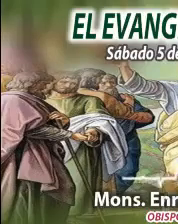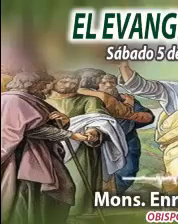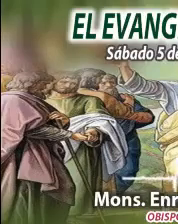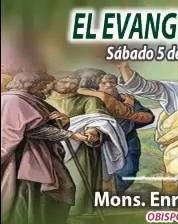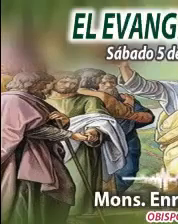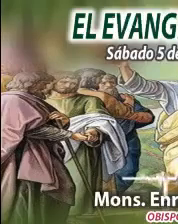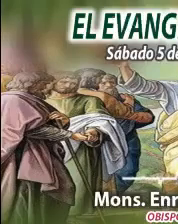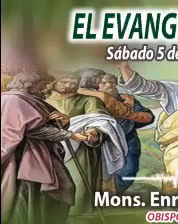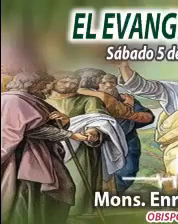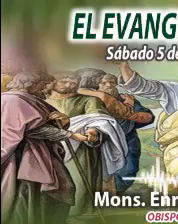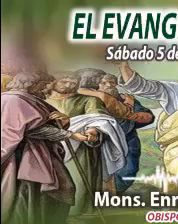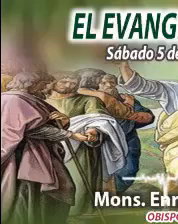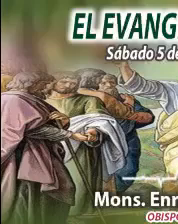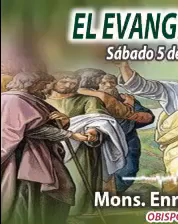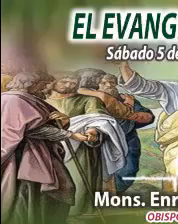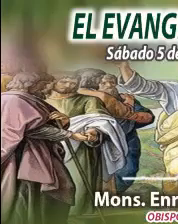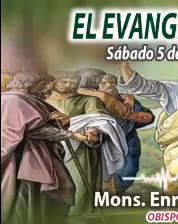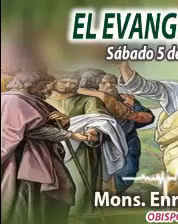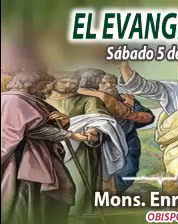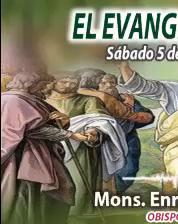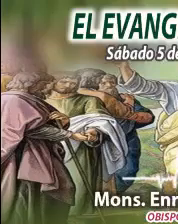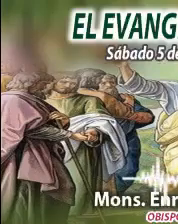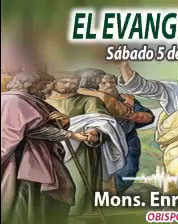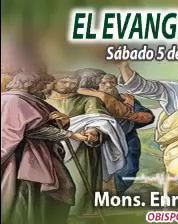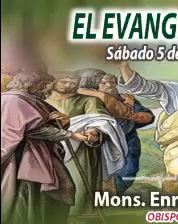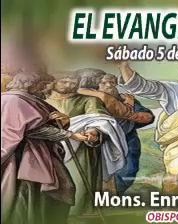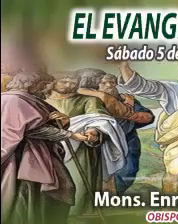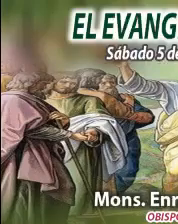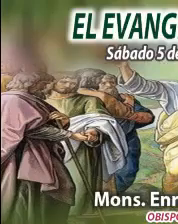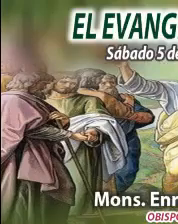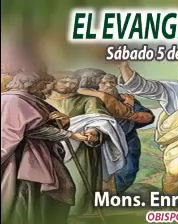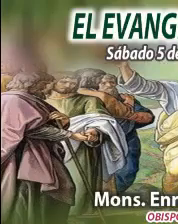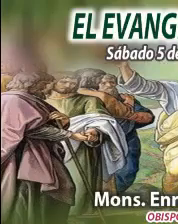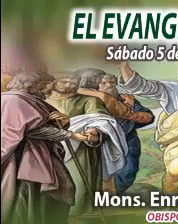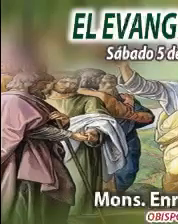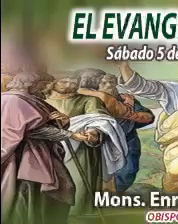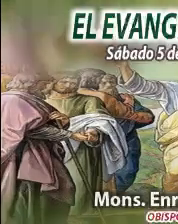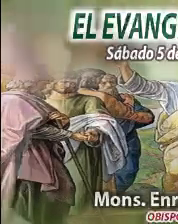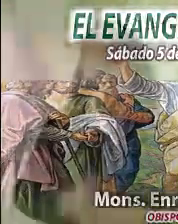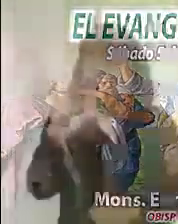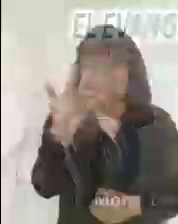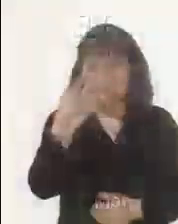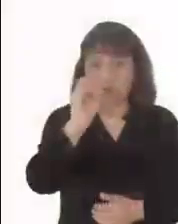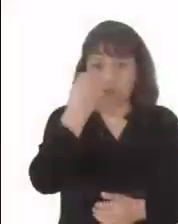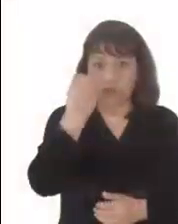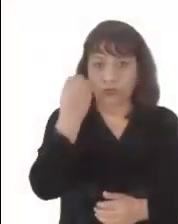Alimentame, sálame, acompáñame. 5 de